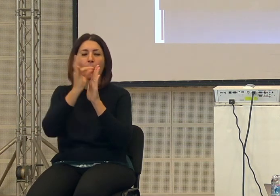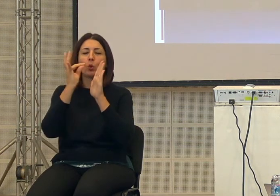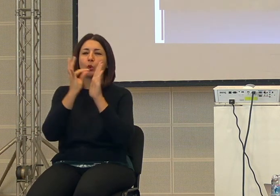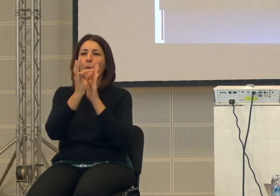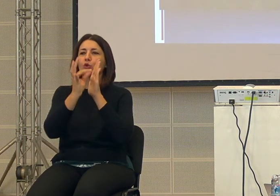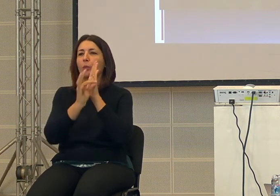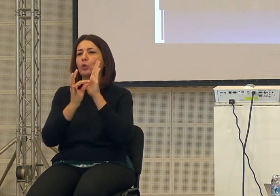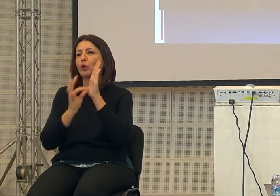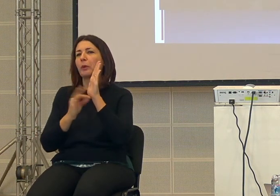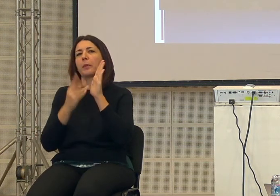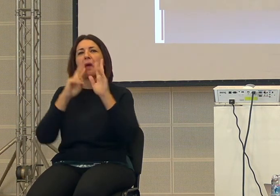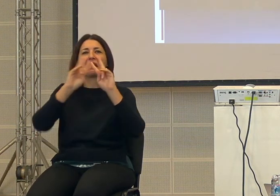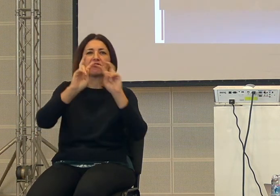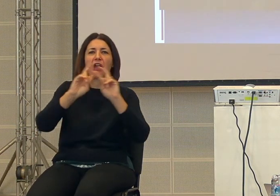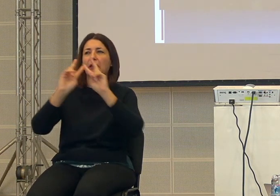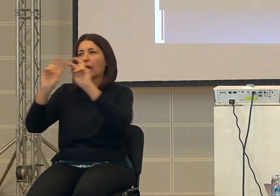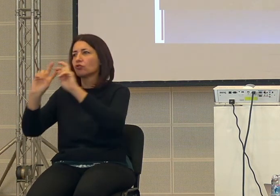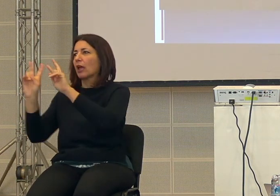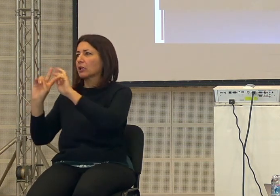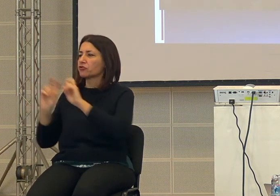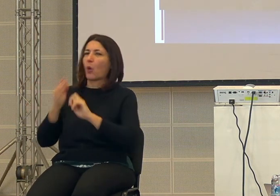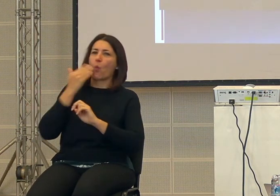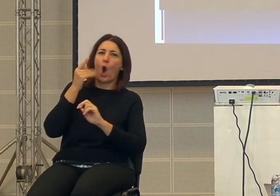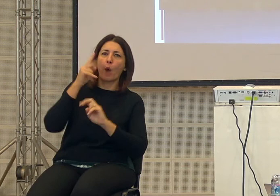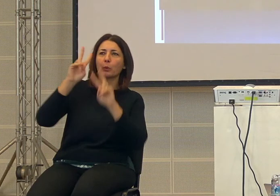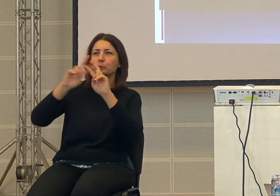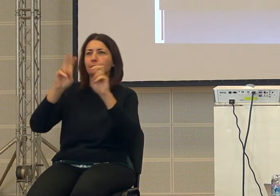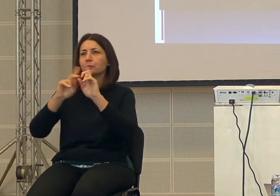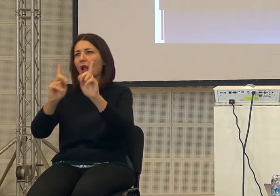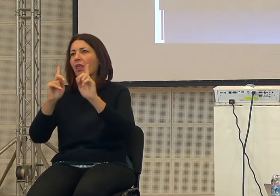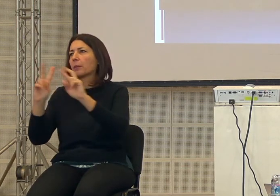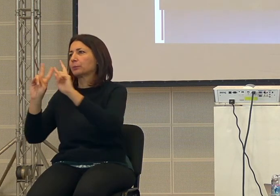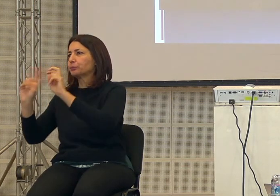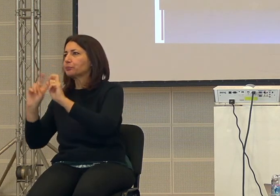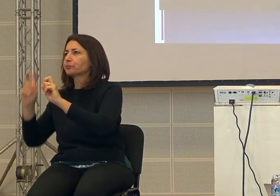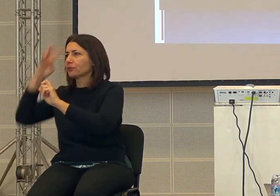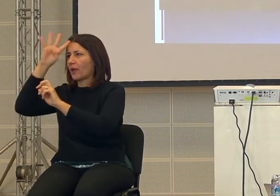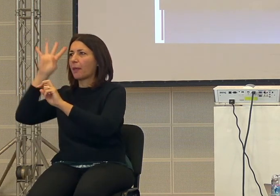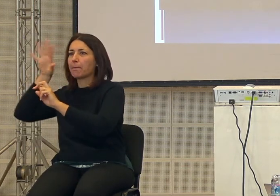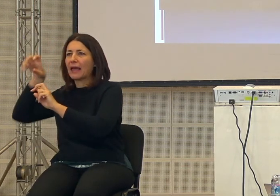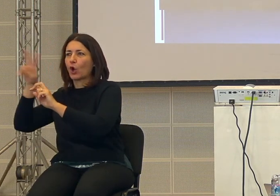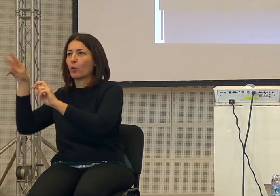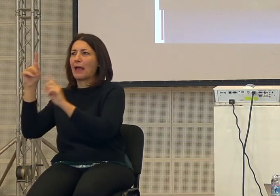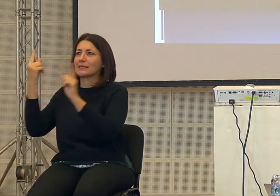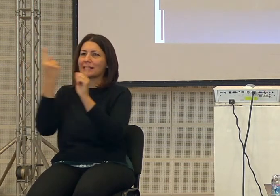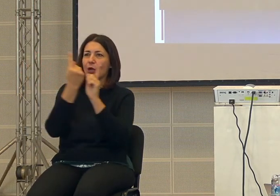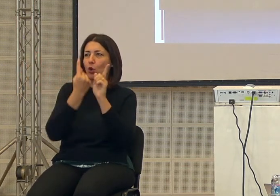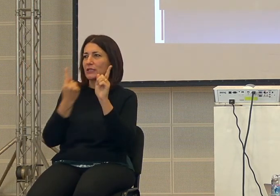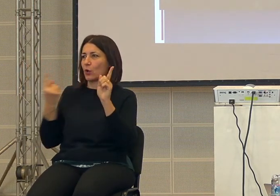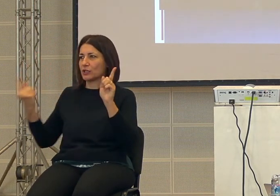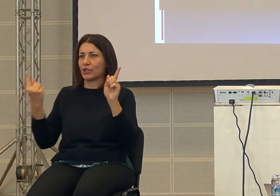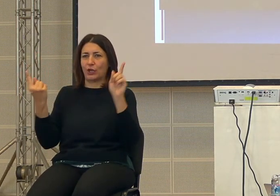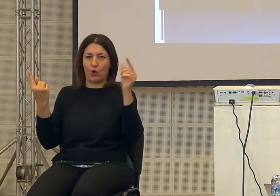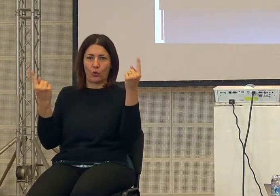sull'uomo primitivo sul cambiamento climatico il capitalismo l'impero romano cioè sono tutte cose singole che viste così